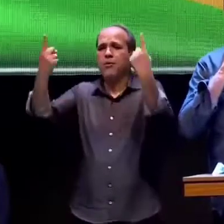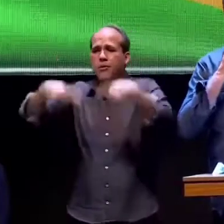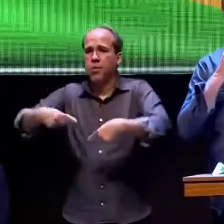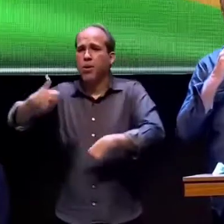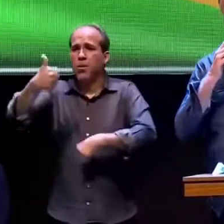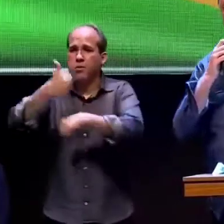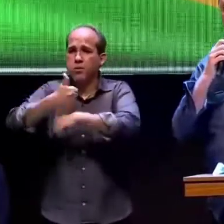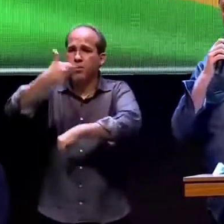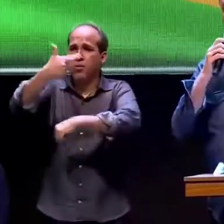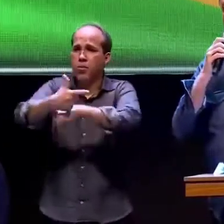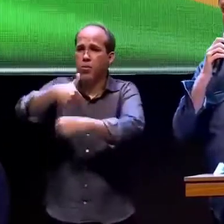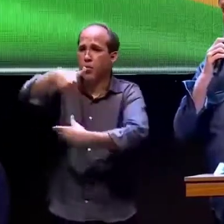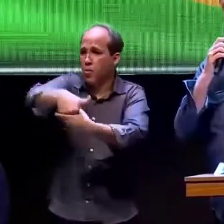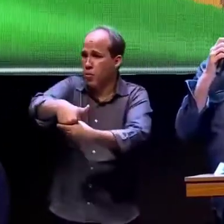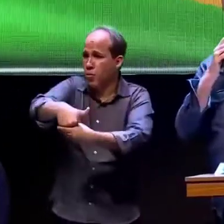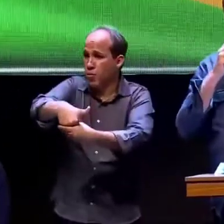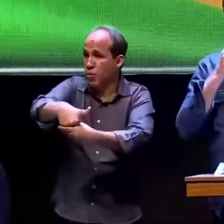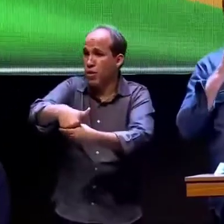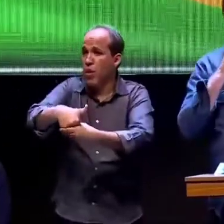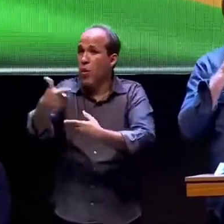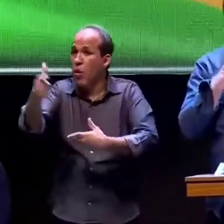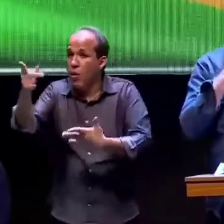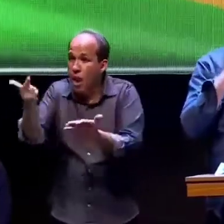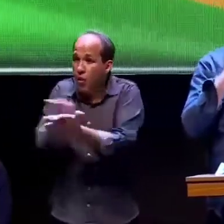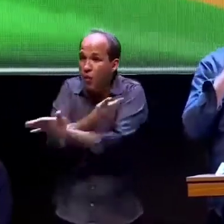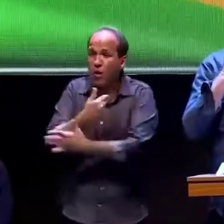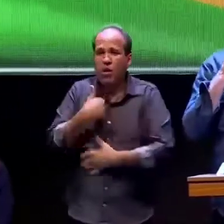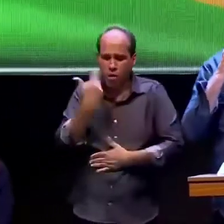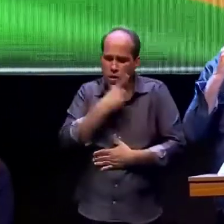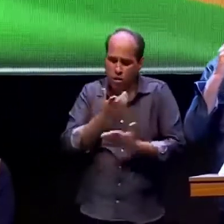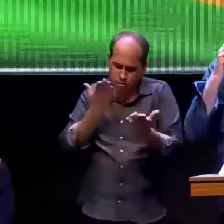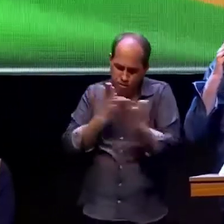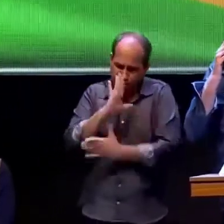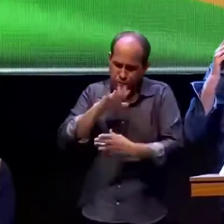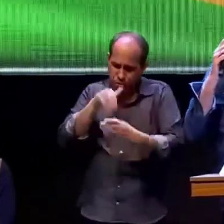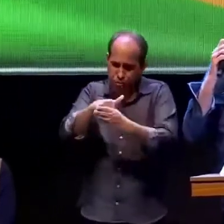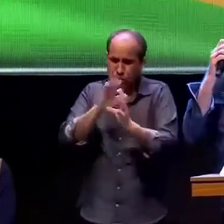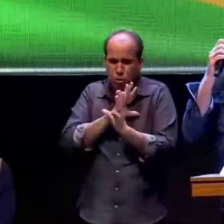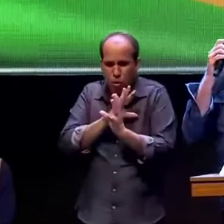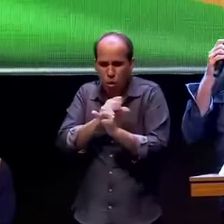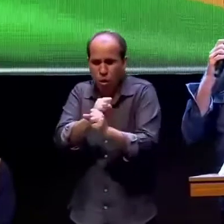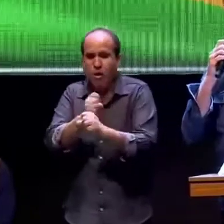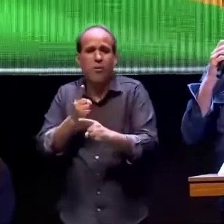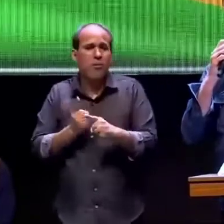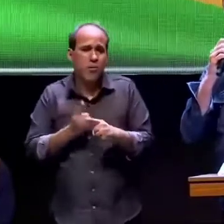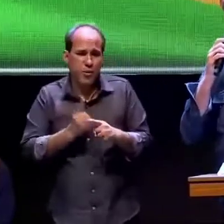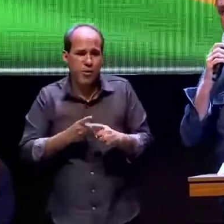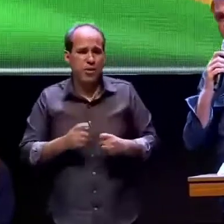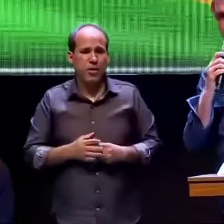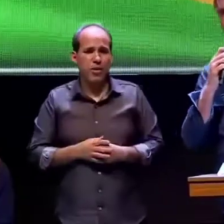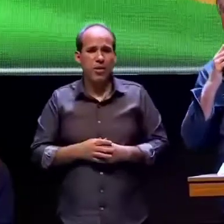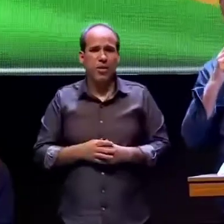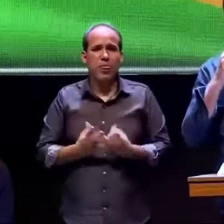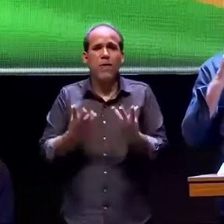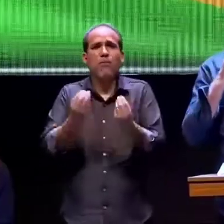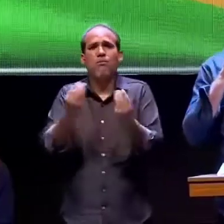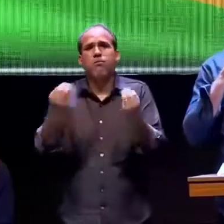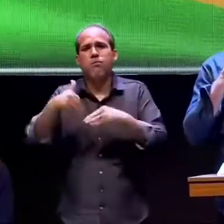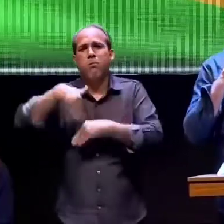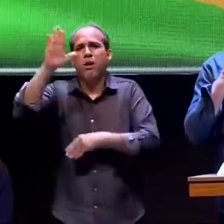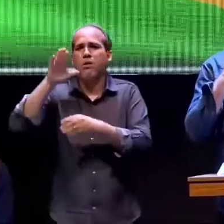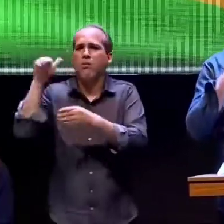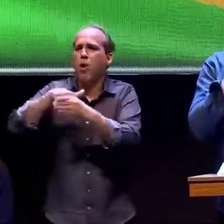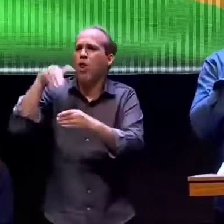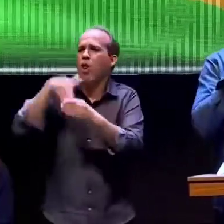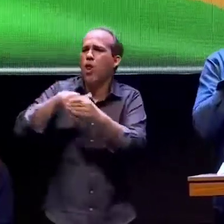outras coisas aconteceram e eu só acabei ganhando porque tive muito voto